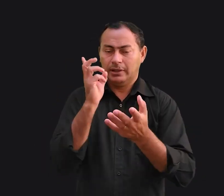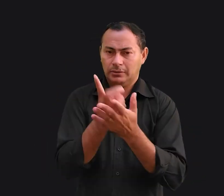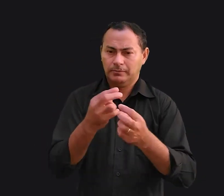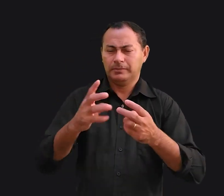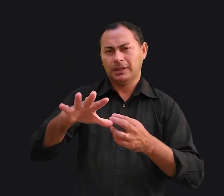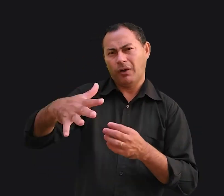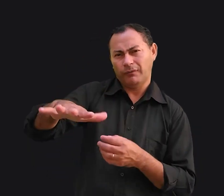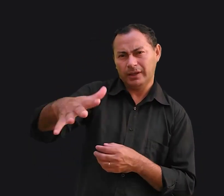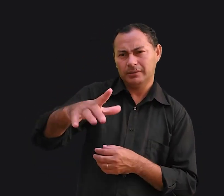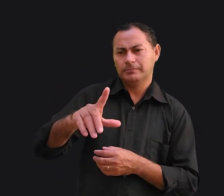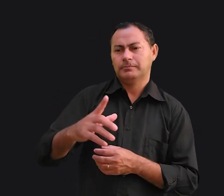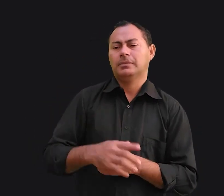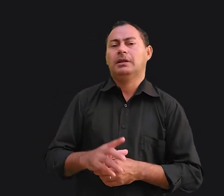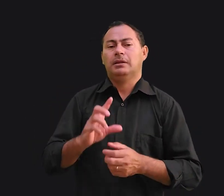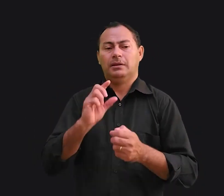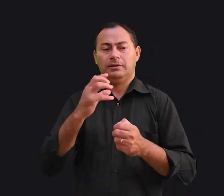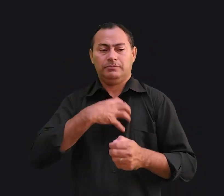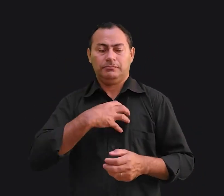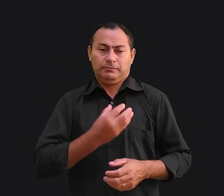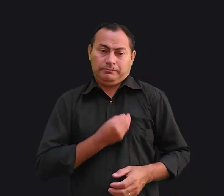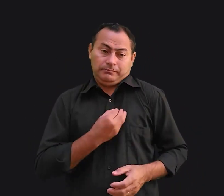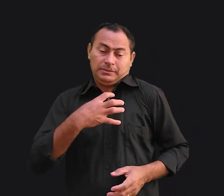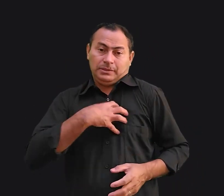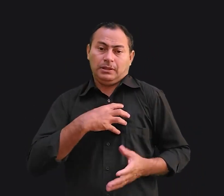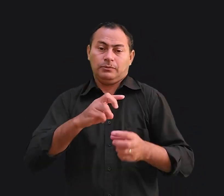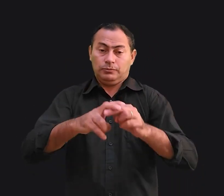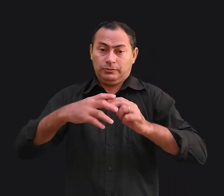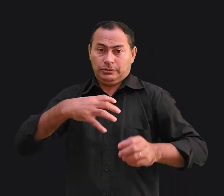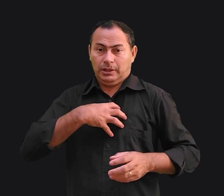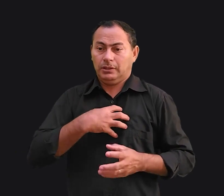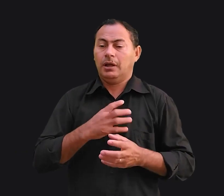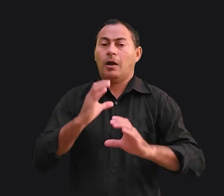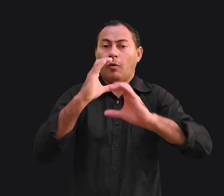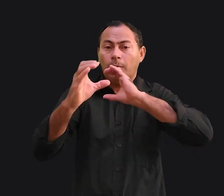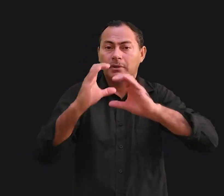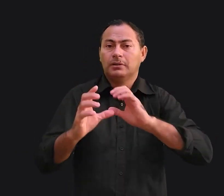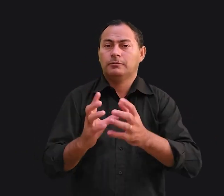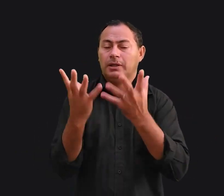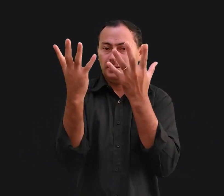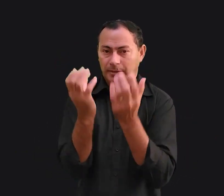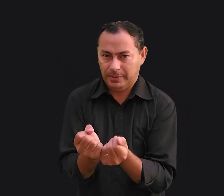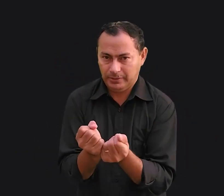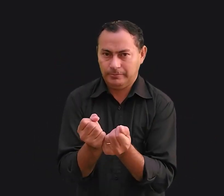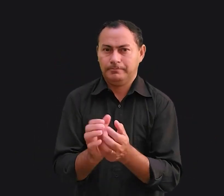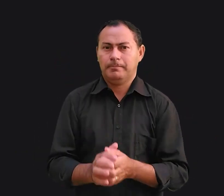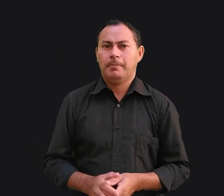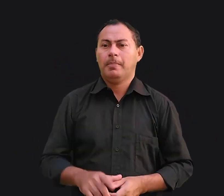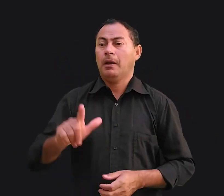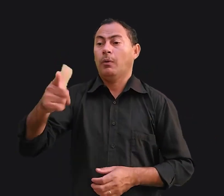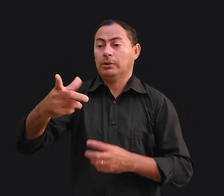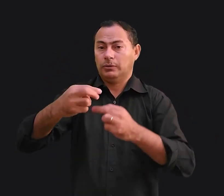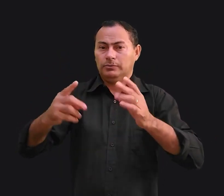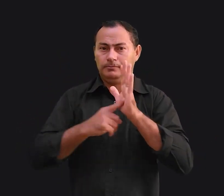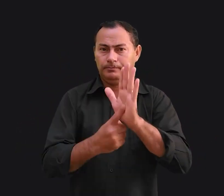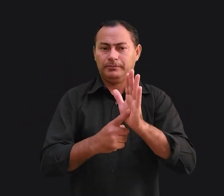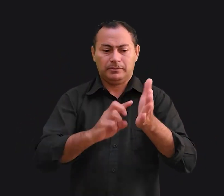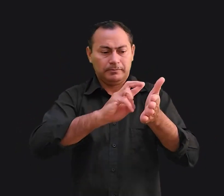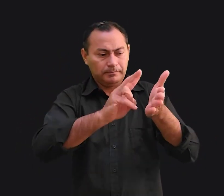coisas. Talvez eles reajam desta forma por causa da maneira como a comunicação foi recebida. Outra coisa que aparece na lista